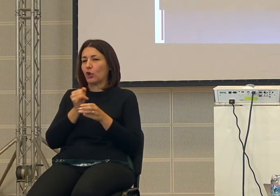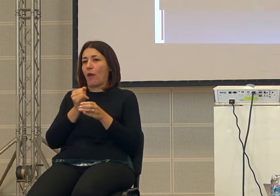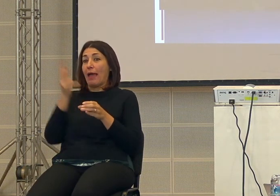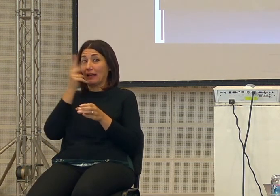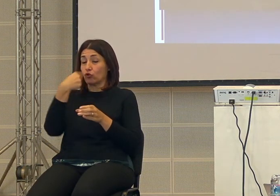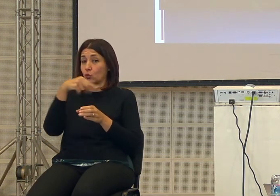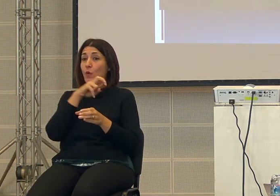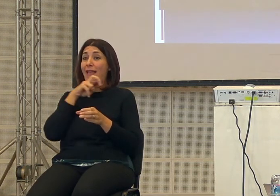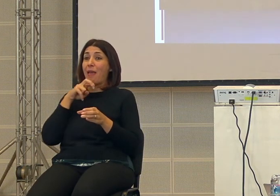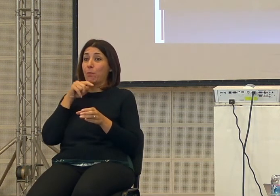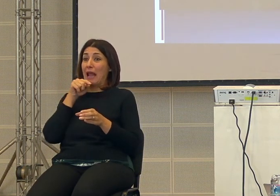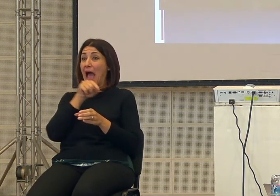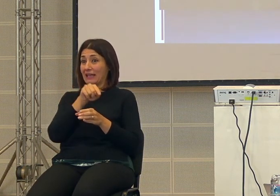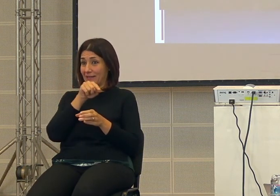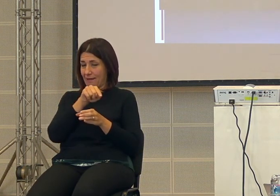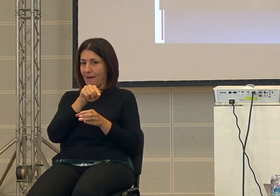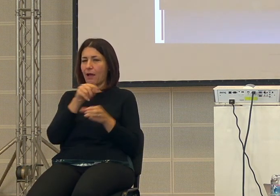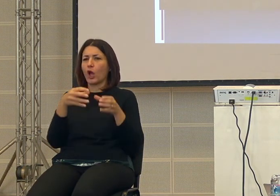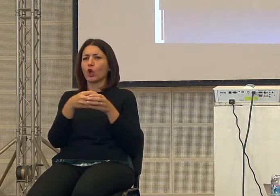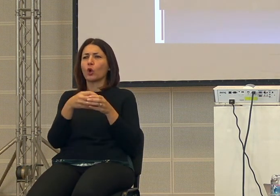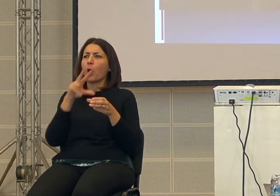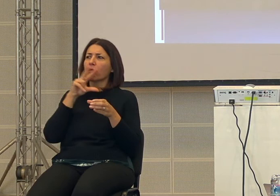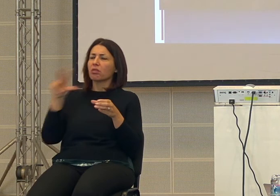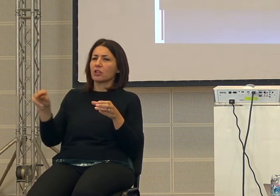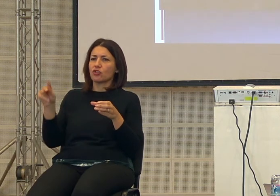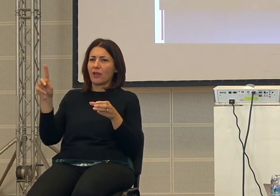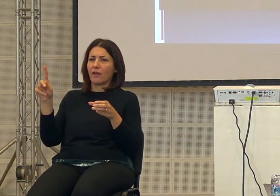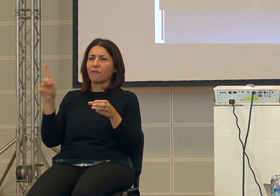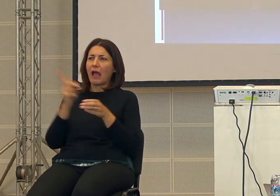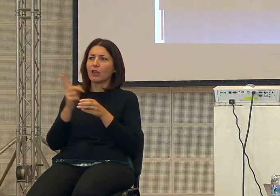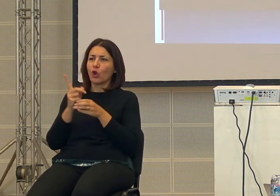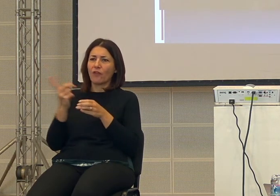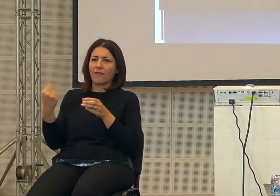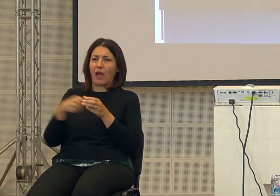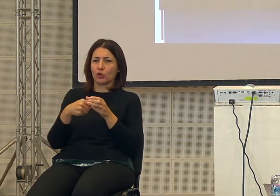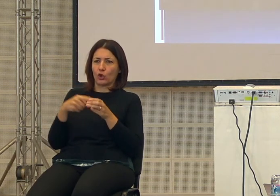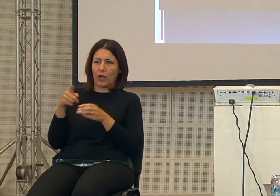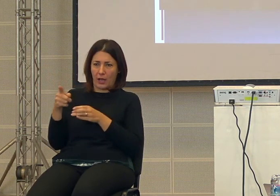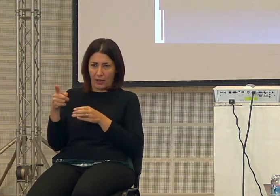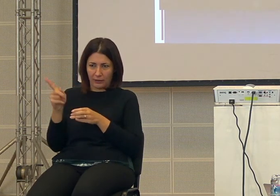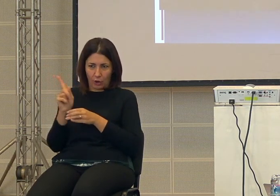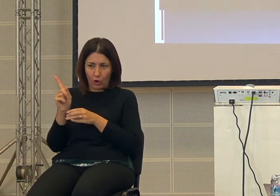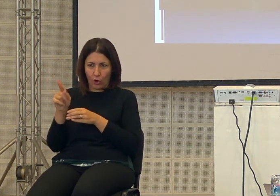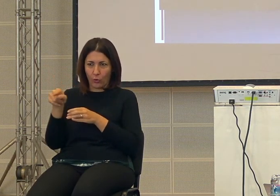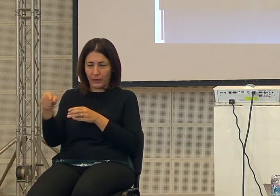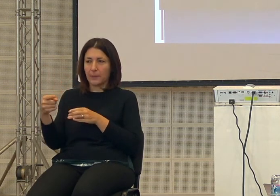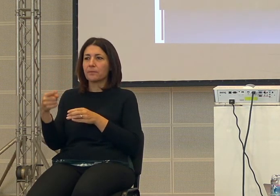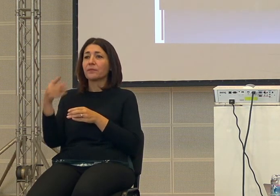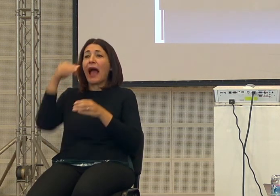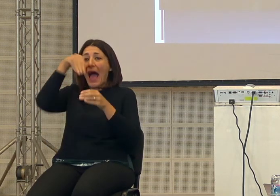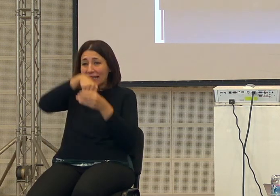ebraica che è una setta che diceva che il messia era tornato e tutto è all'interno della religione ebraica